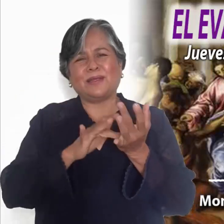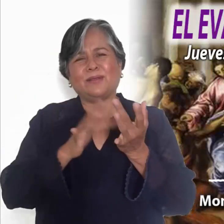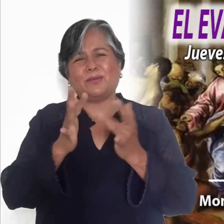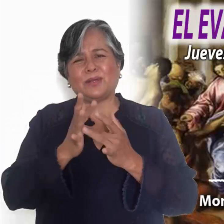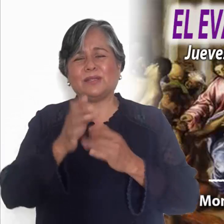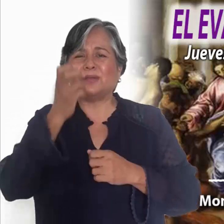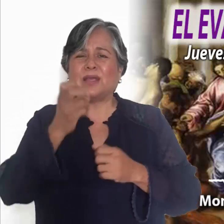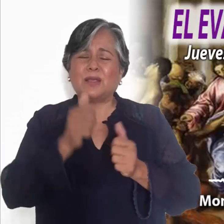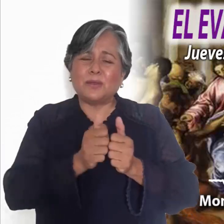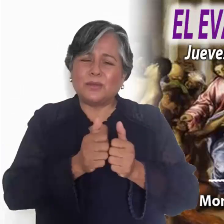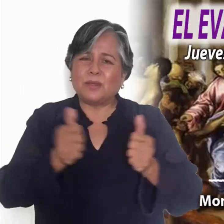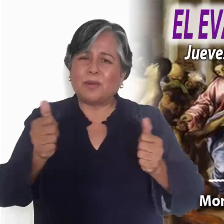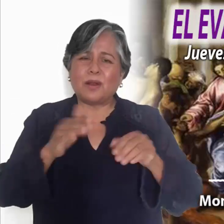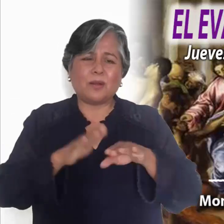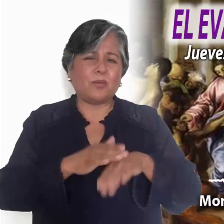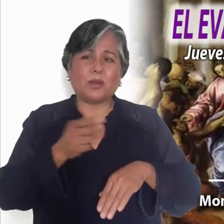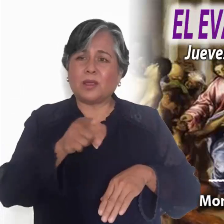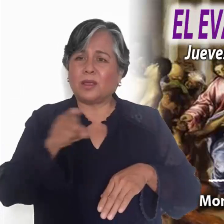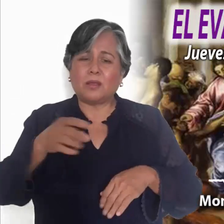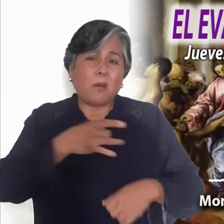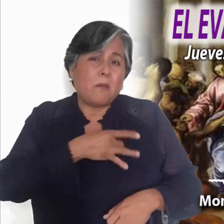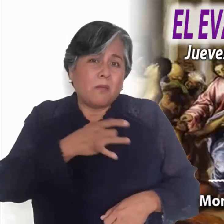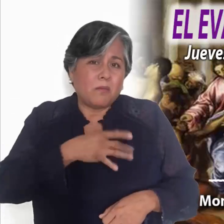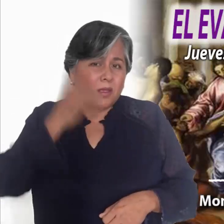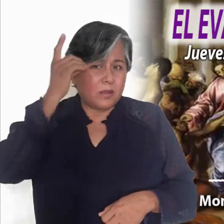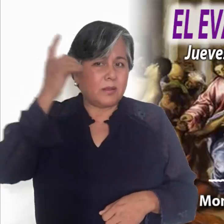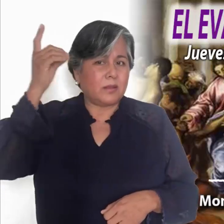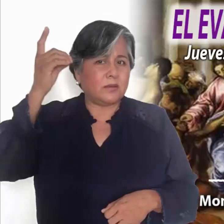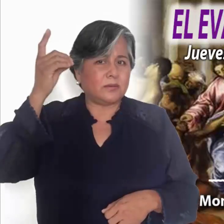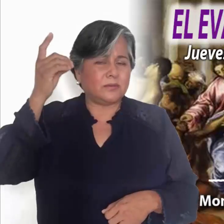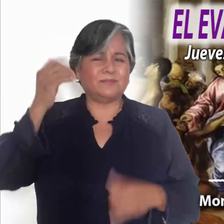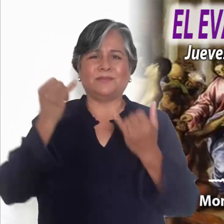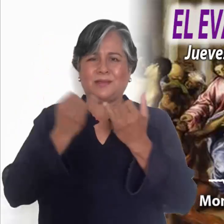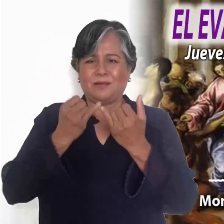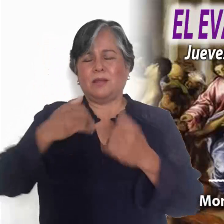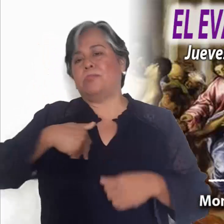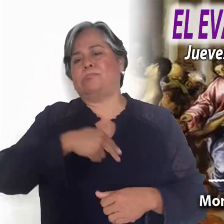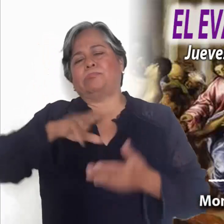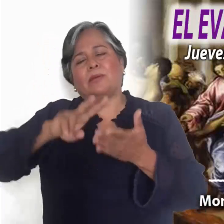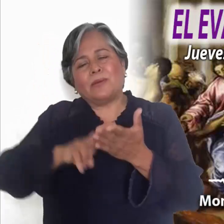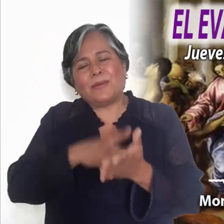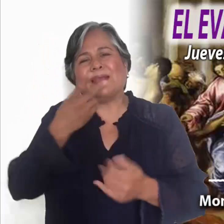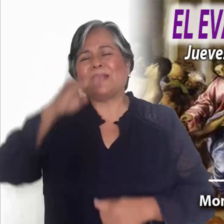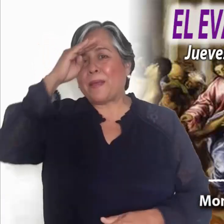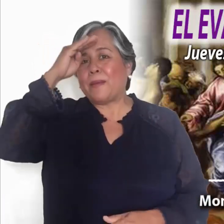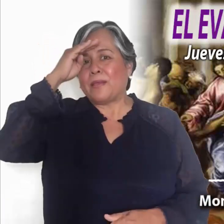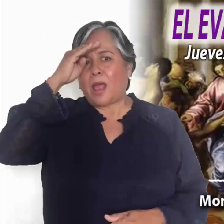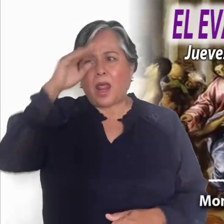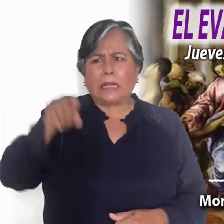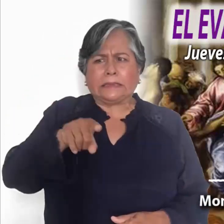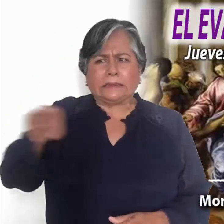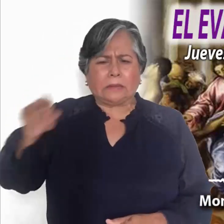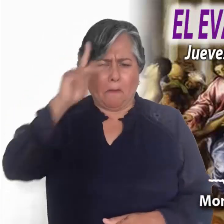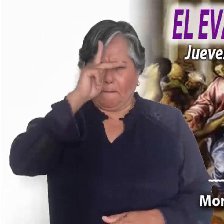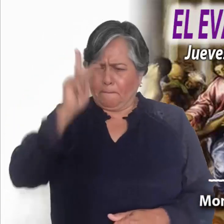que los que no hablen puedan expresarse. No es raro que, aun con pretextos religiosos,